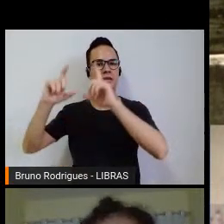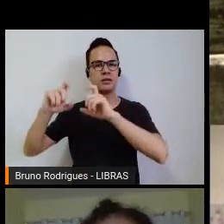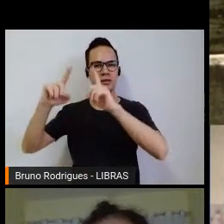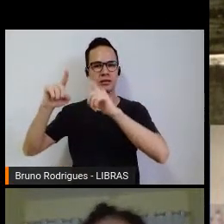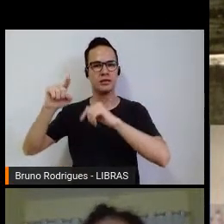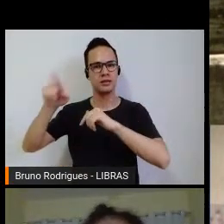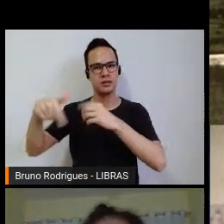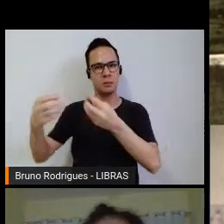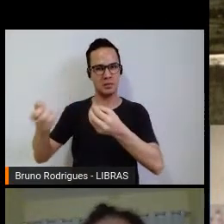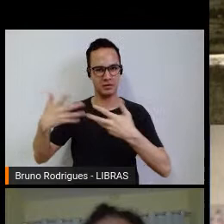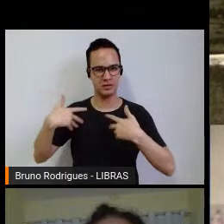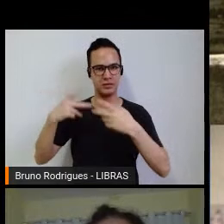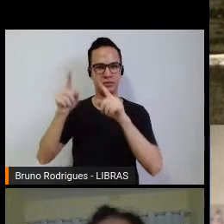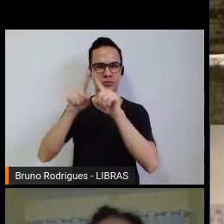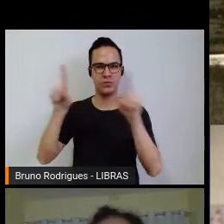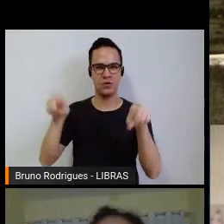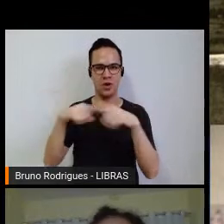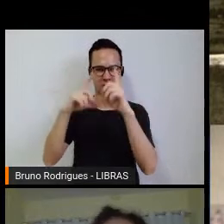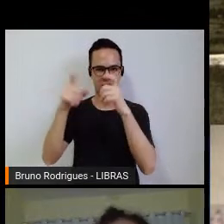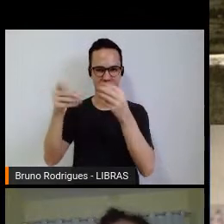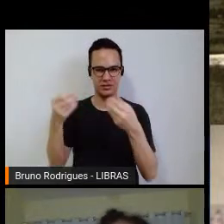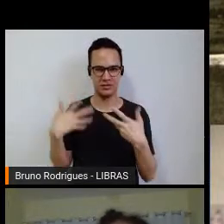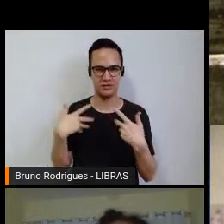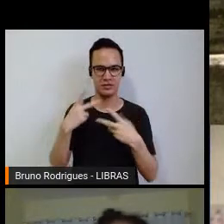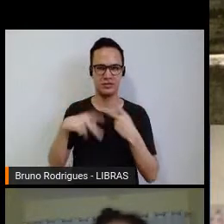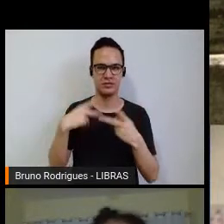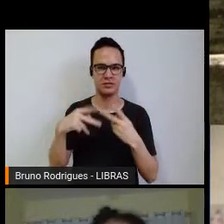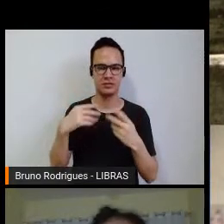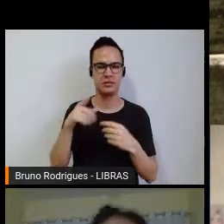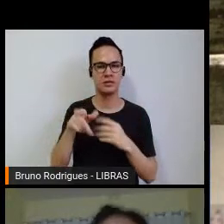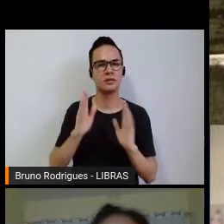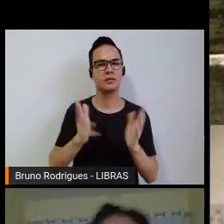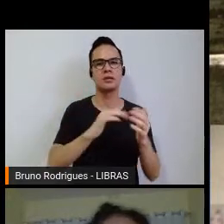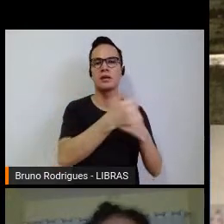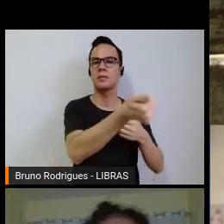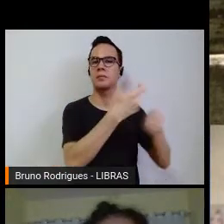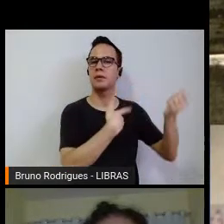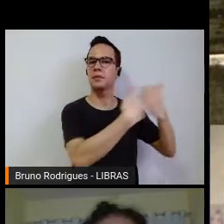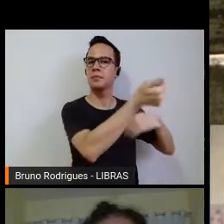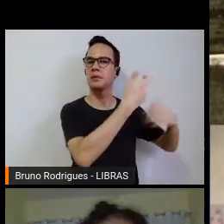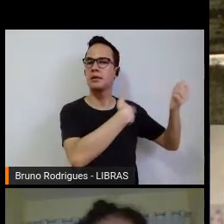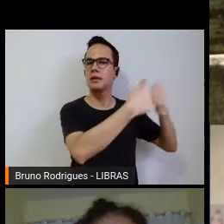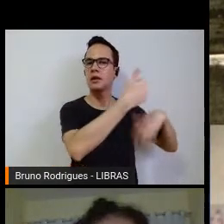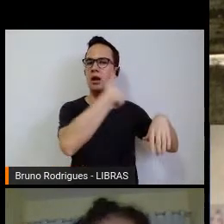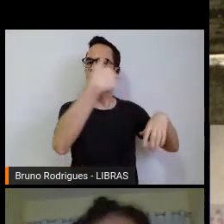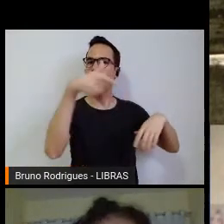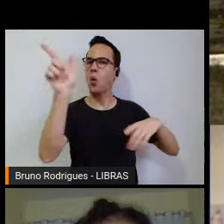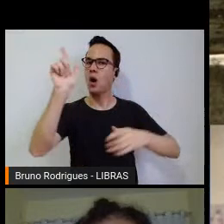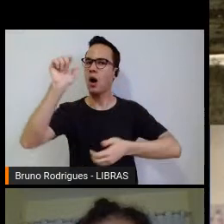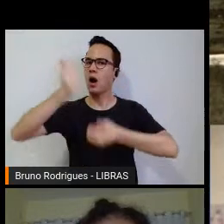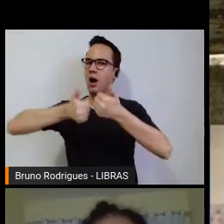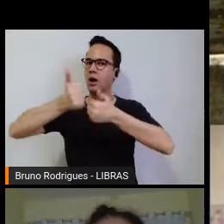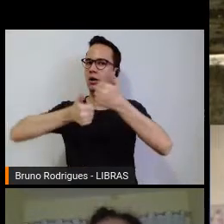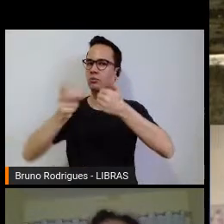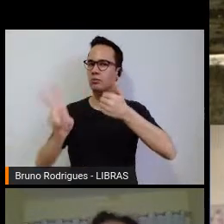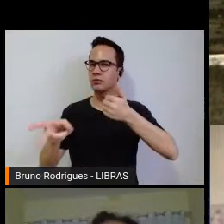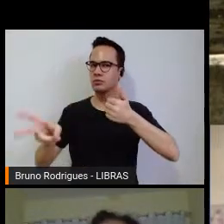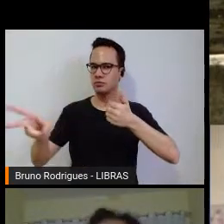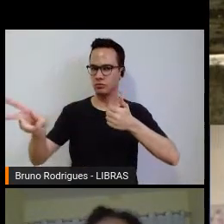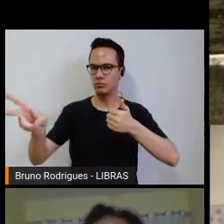ela me cedeu essa foto e aí ela já me contou uma outra etapa em que o futebol continua existindo